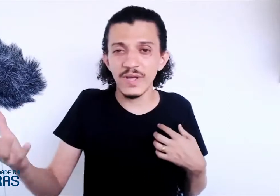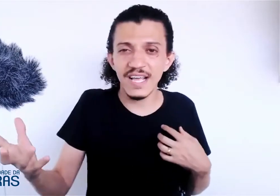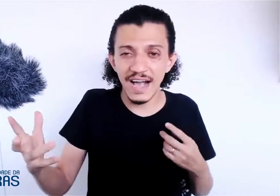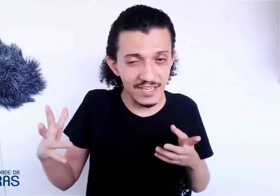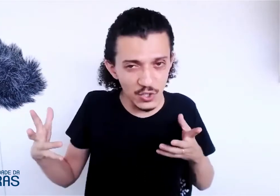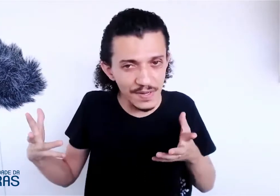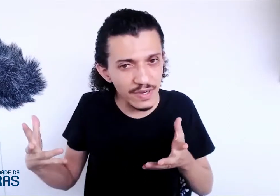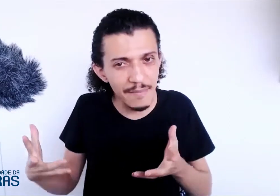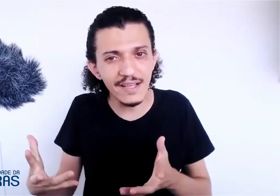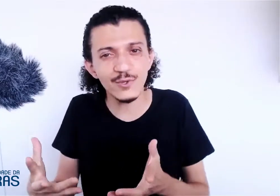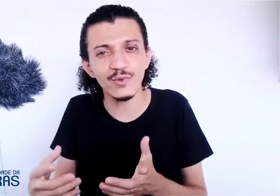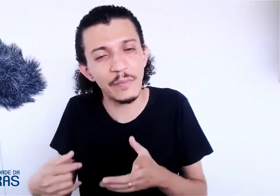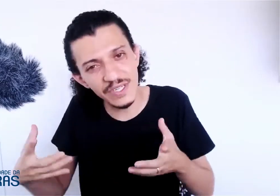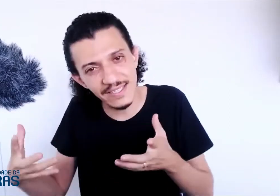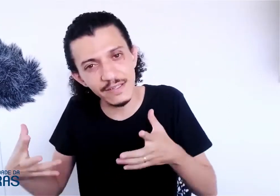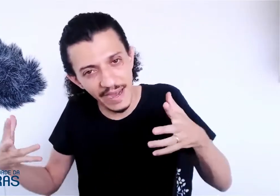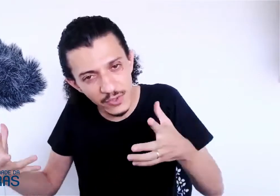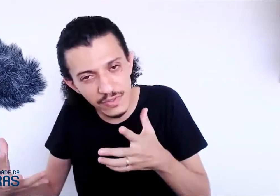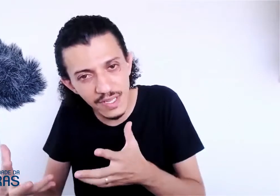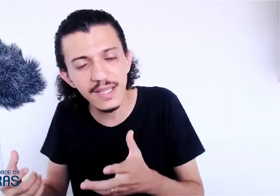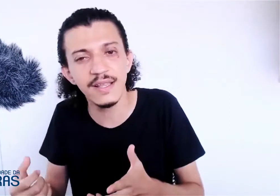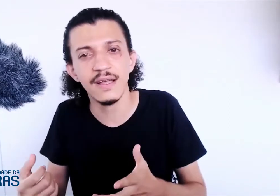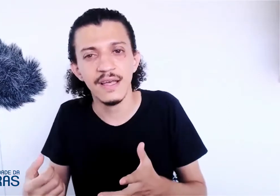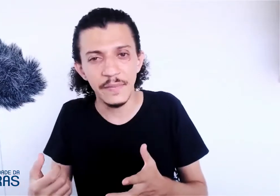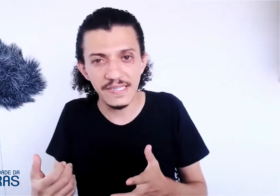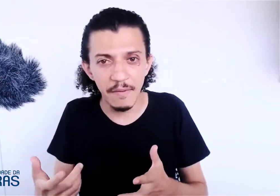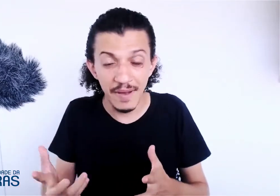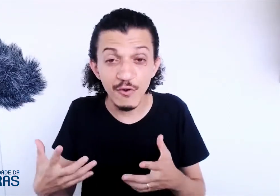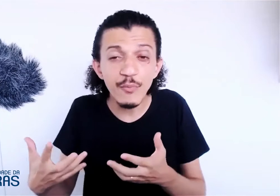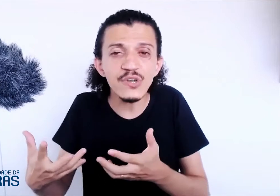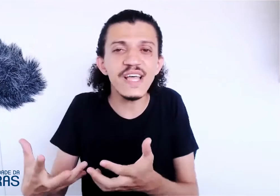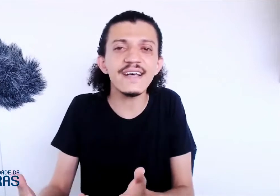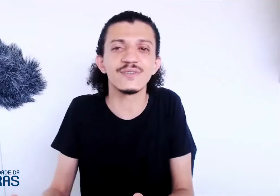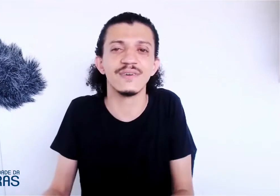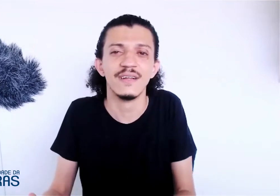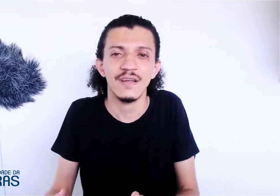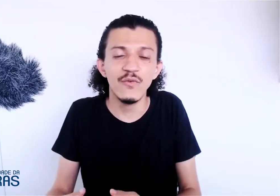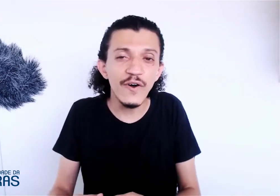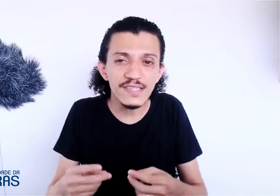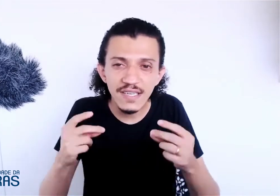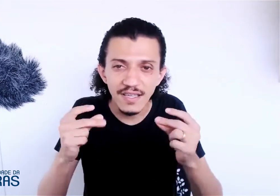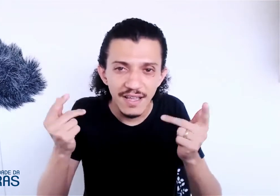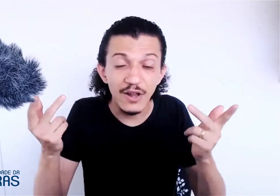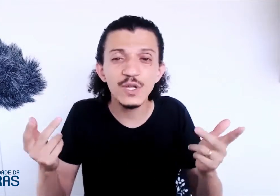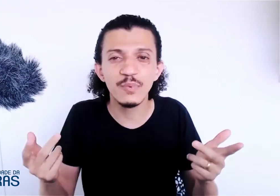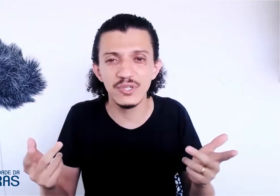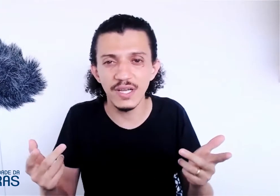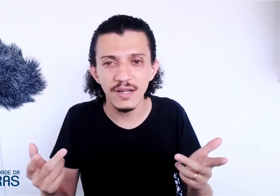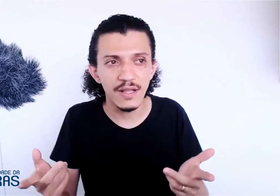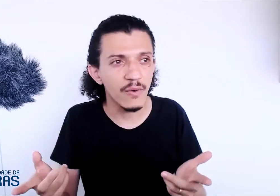conheci a Arca, a gente começou a caminhar junto. Depois, casados, mais juntos ainda. Percebe? Mas foi um processo. Não foi assim, da noite para o dia. Então,